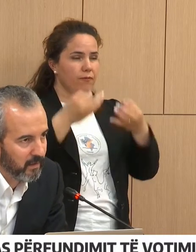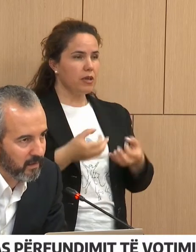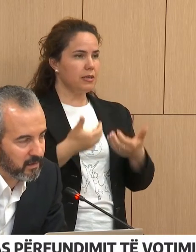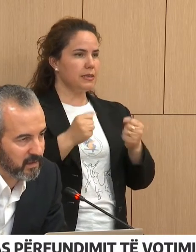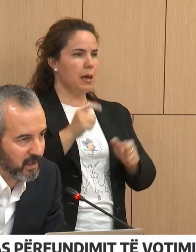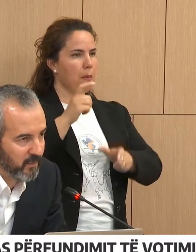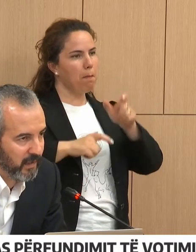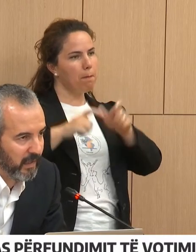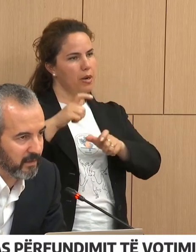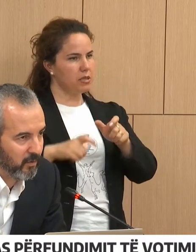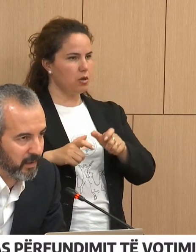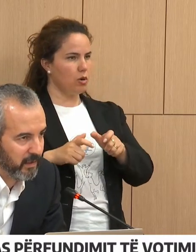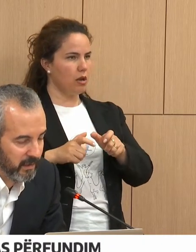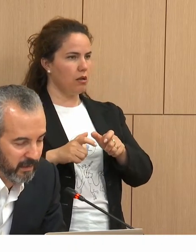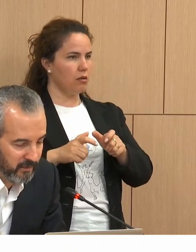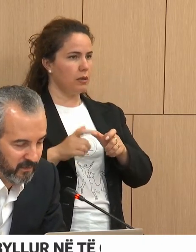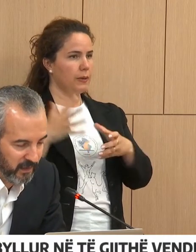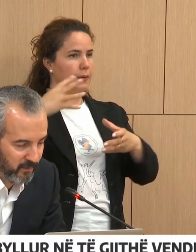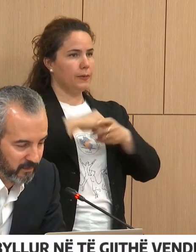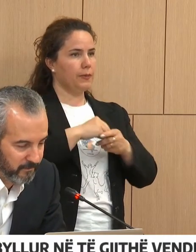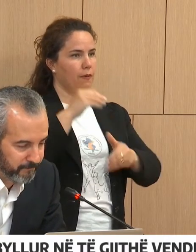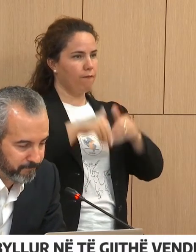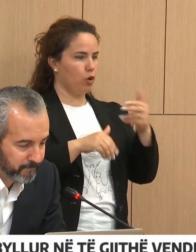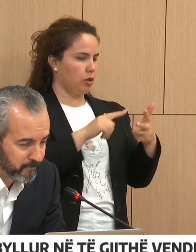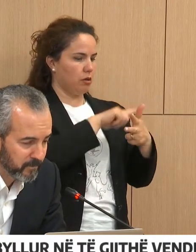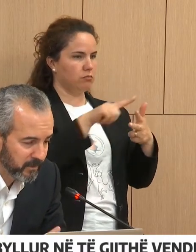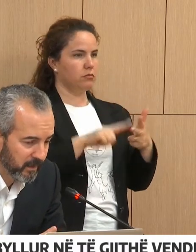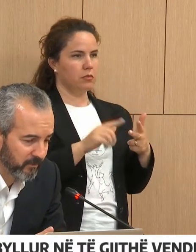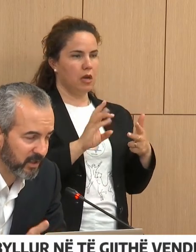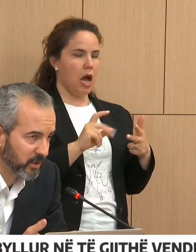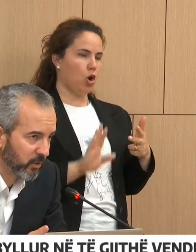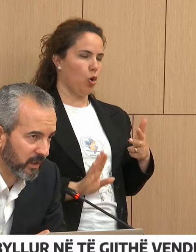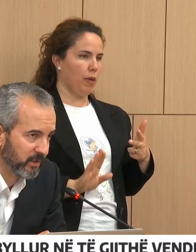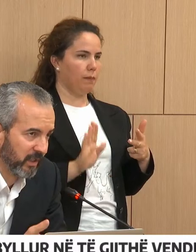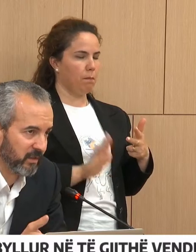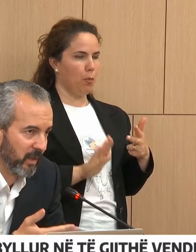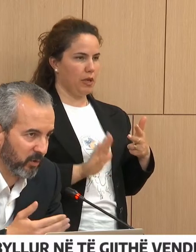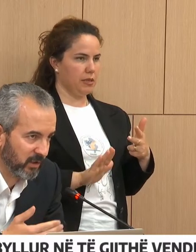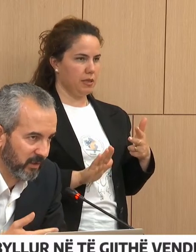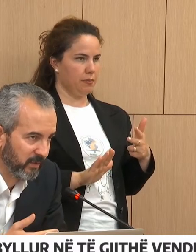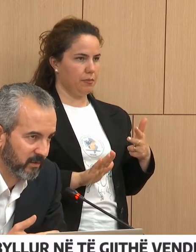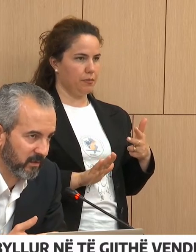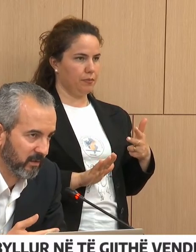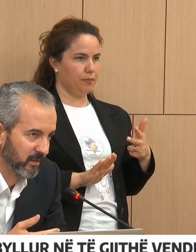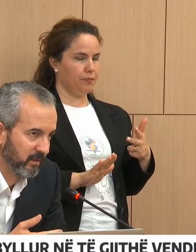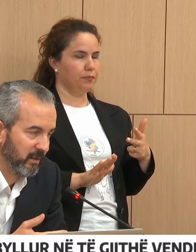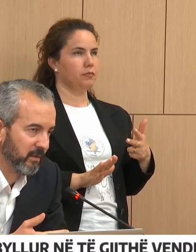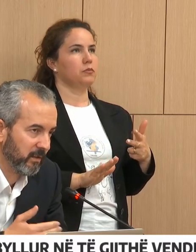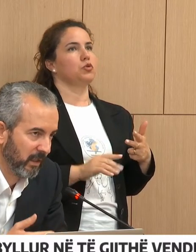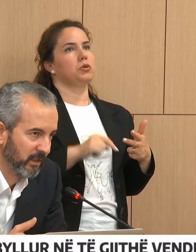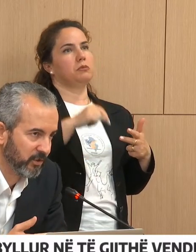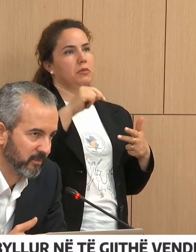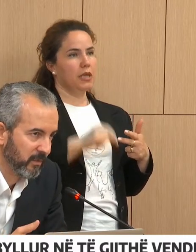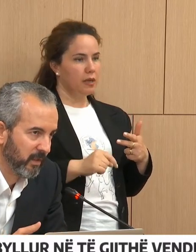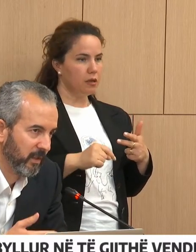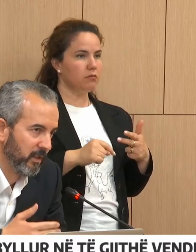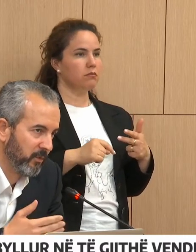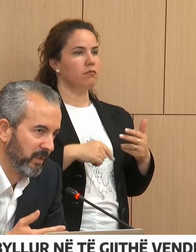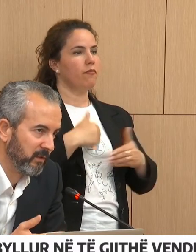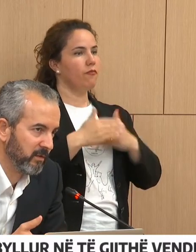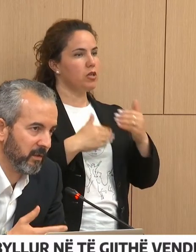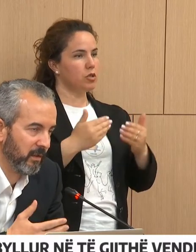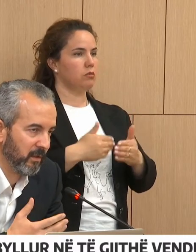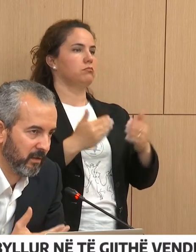sistemi elektroniki identifikimit me siguri gjatë raportimit të tanishëm